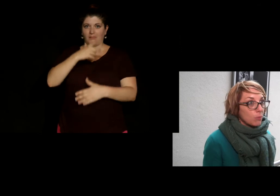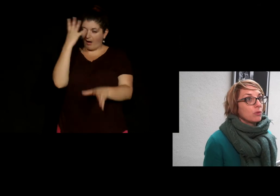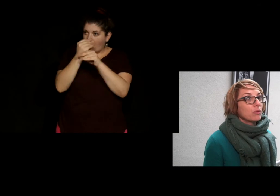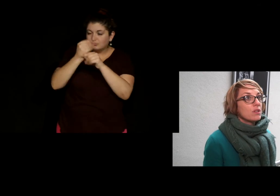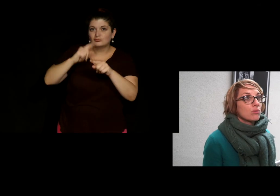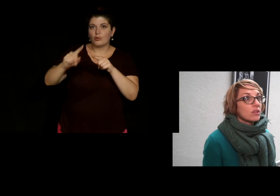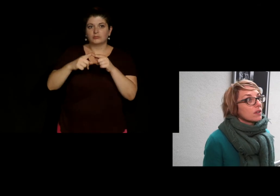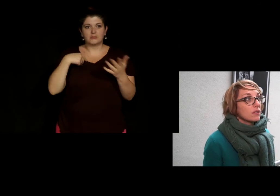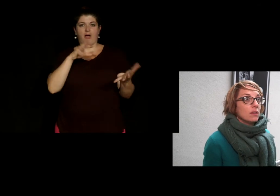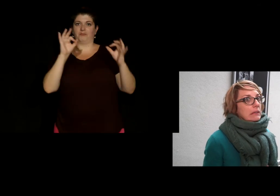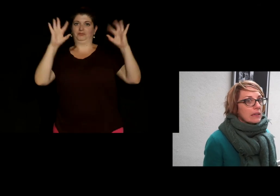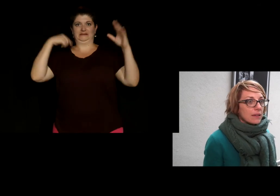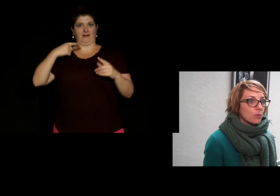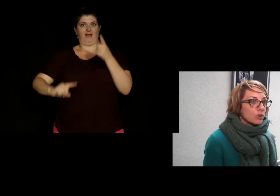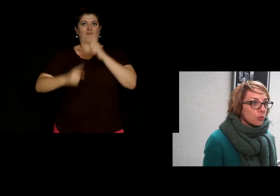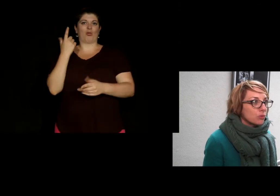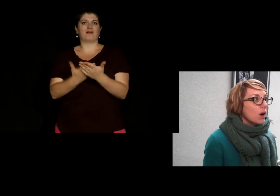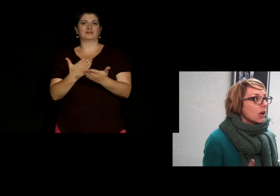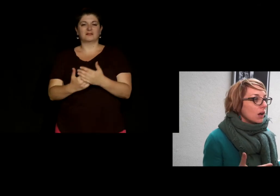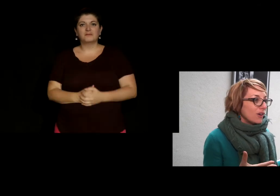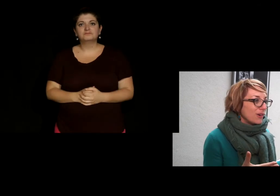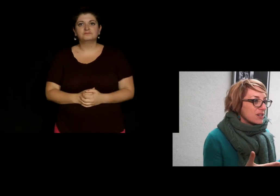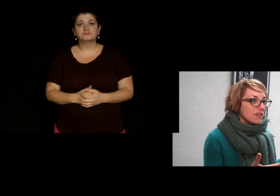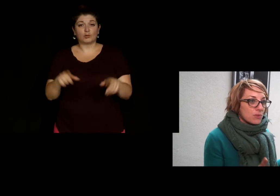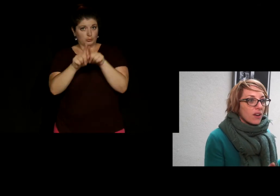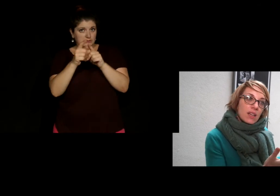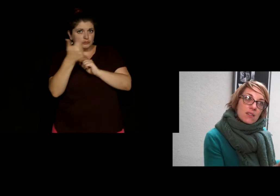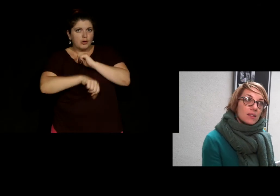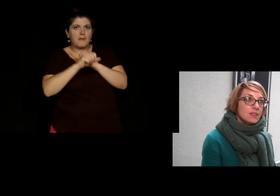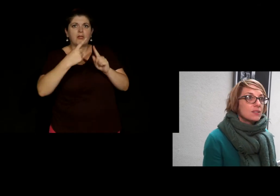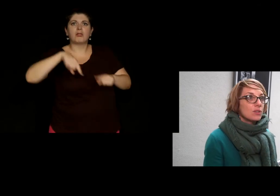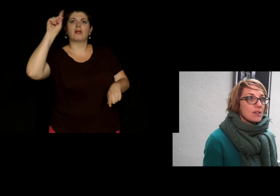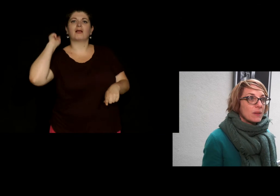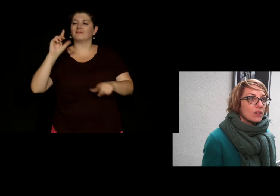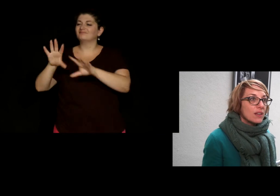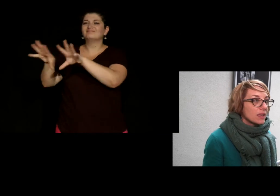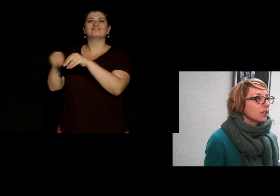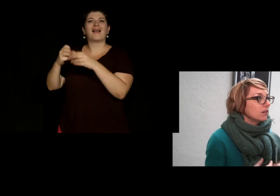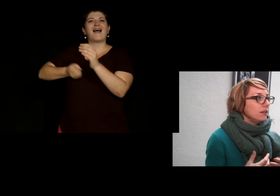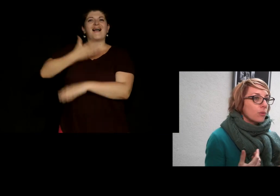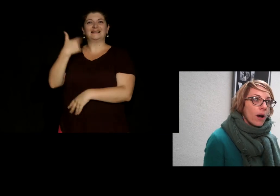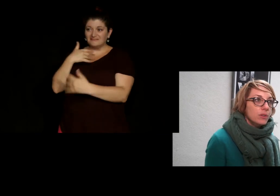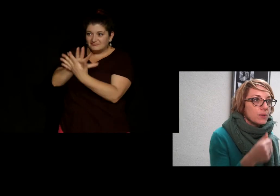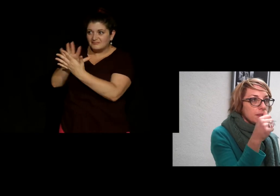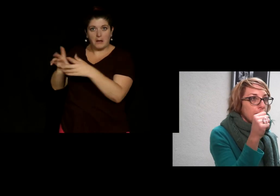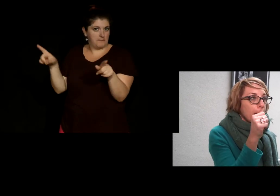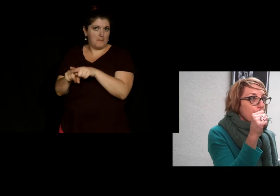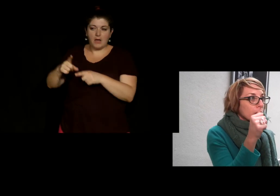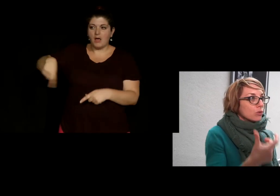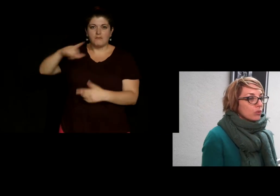'apprendre des choses, et ça c'était très très important pour nous J'ai discuté avec les artistes la semaine dernière, ils sont ravis aussi de tout